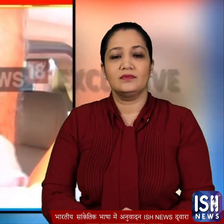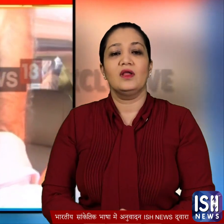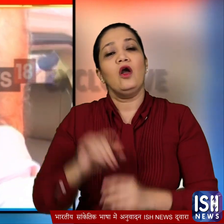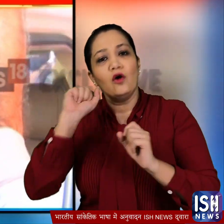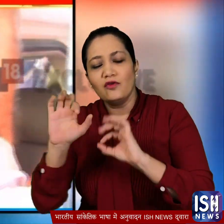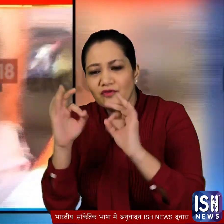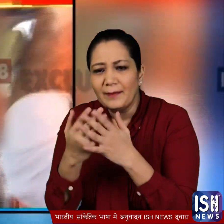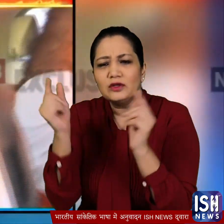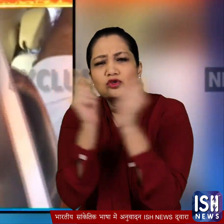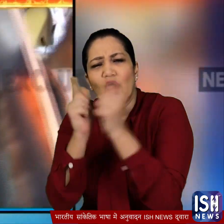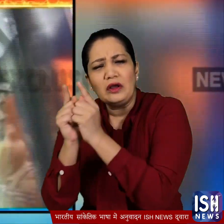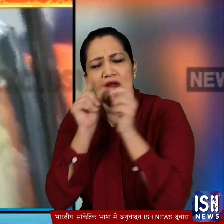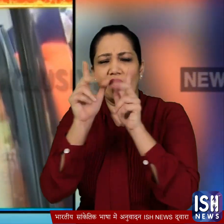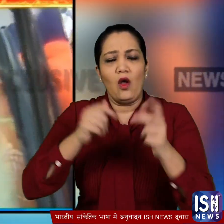भी नपे तुले शब्तों में ही अपनी खुशी बया की